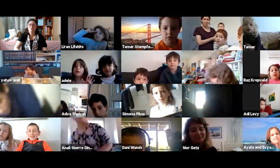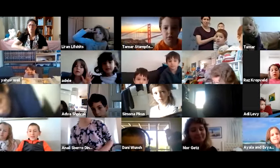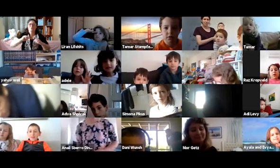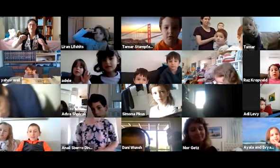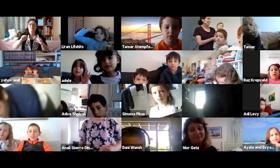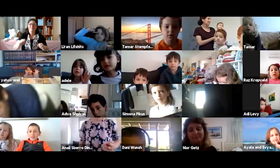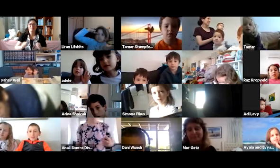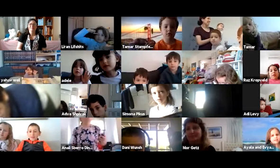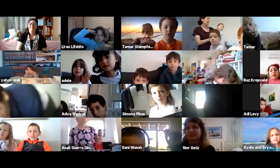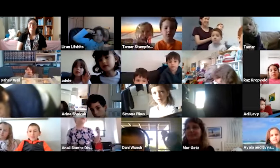כולם יודעים.